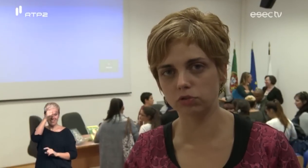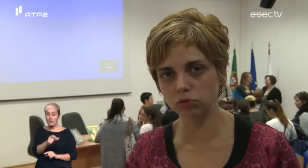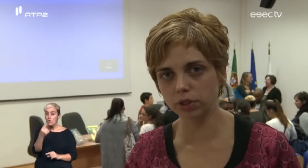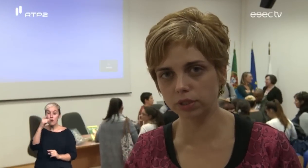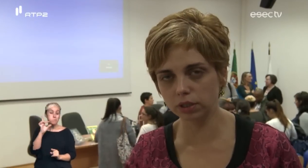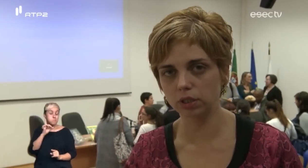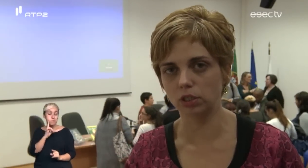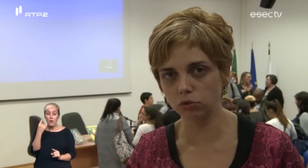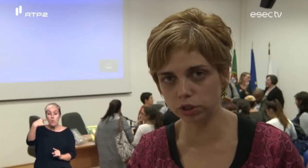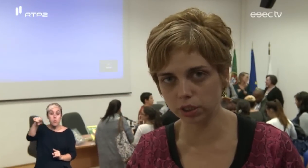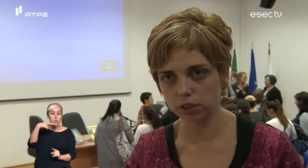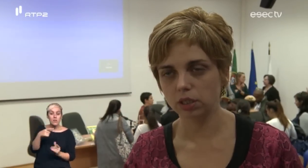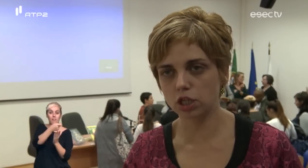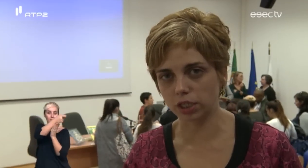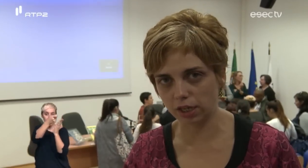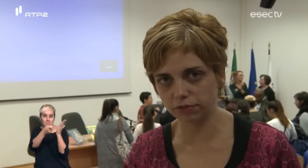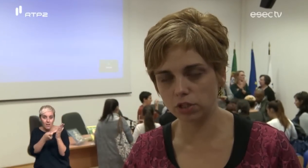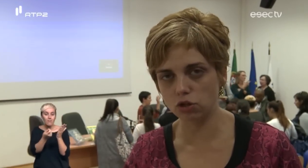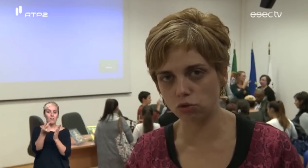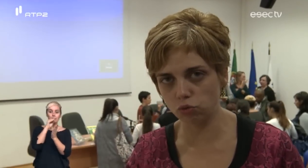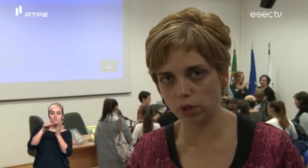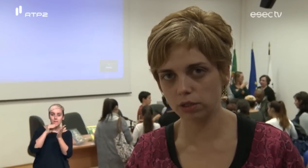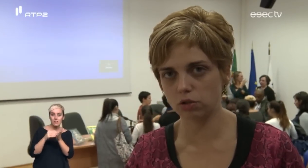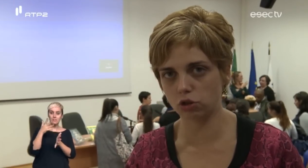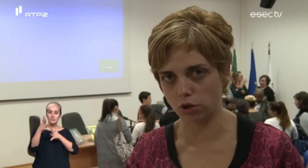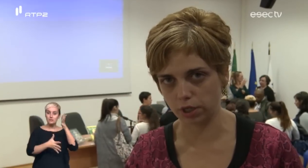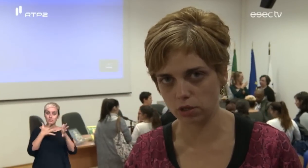surda que ilustra, escreve e gestua histórias.